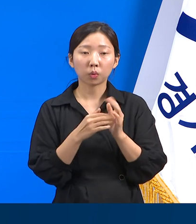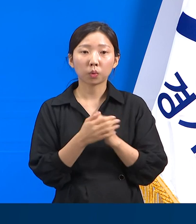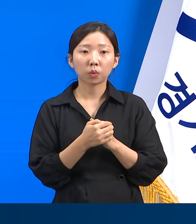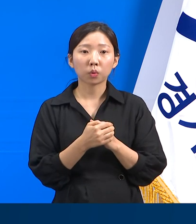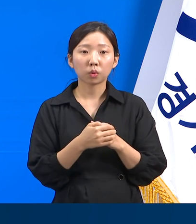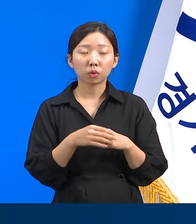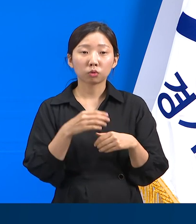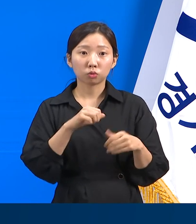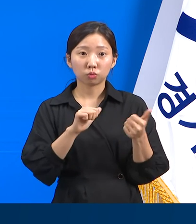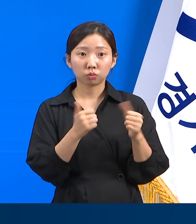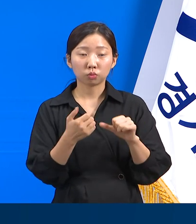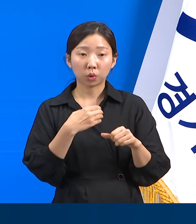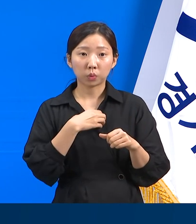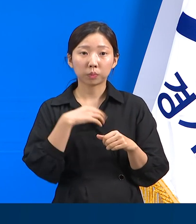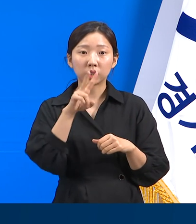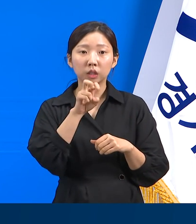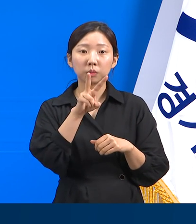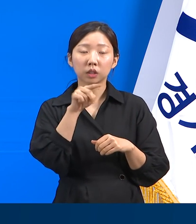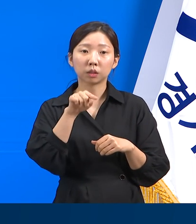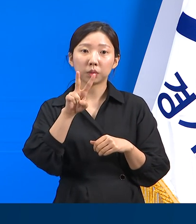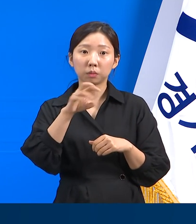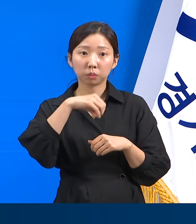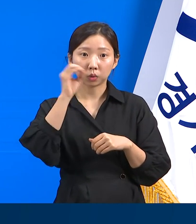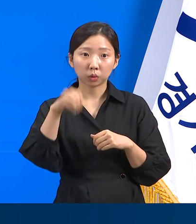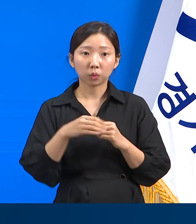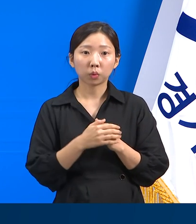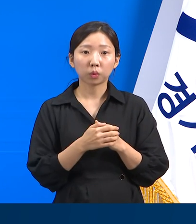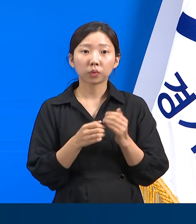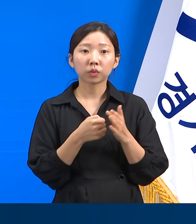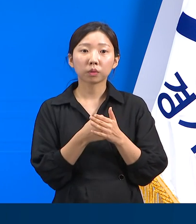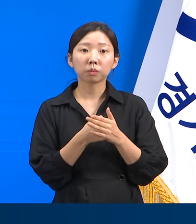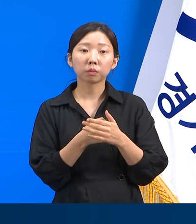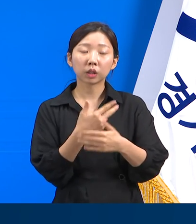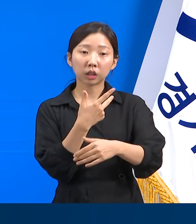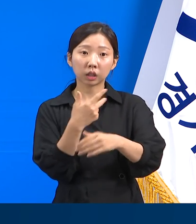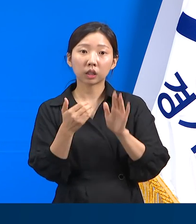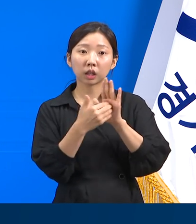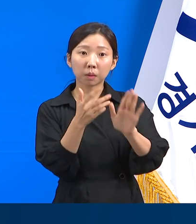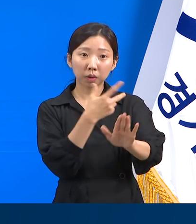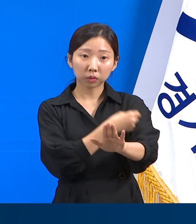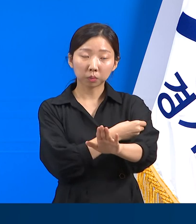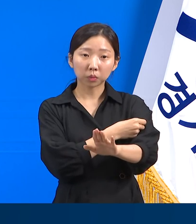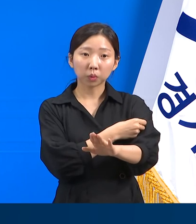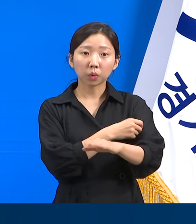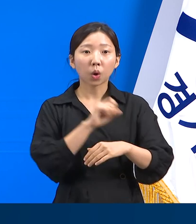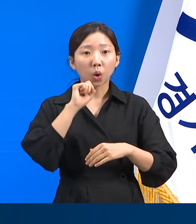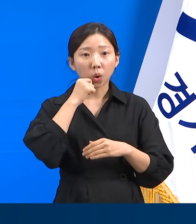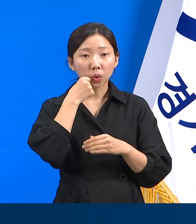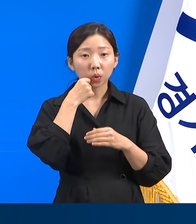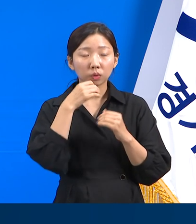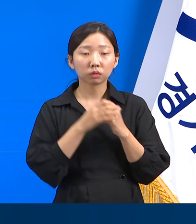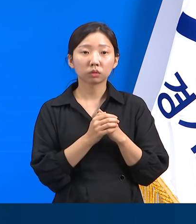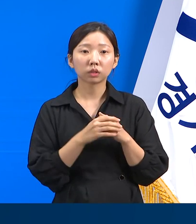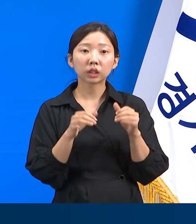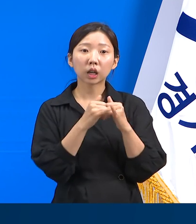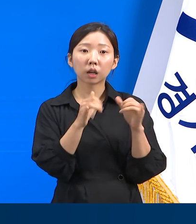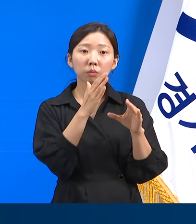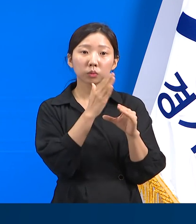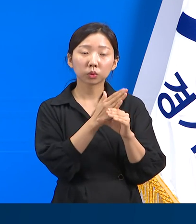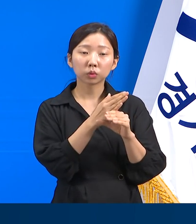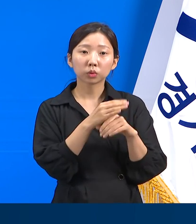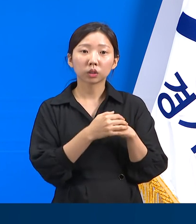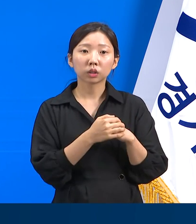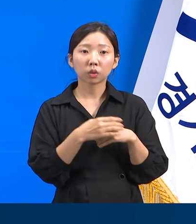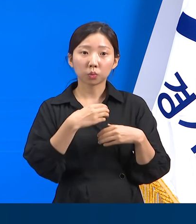22.2%로 나타났습니다. 이는 예방접종이 건강상태가 취약한 인구 집단에서 코로나19 발생 위험을 낮추며